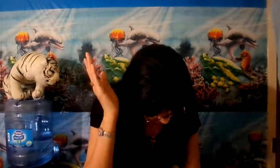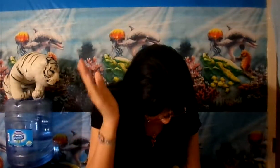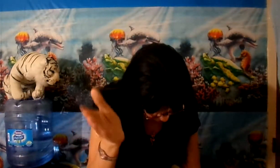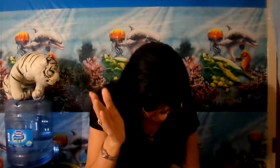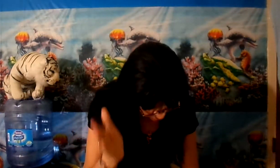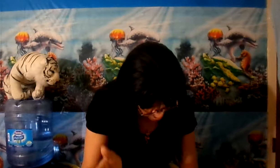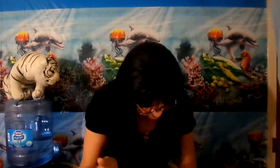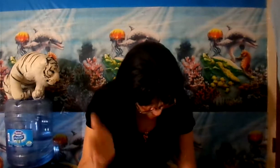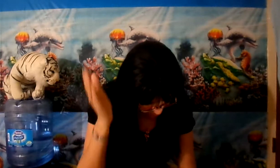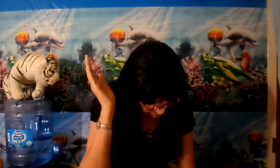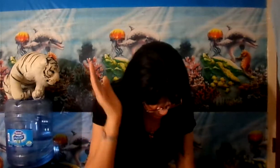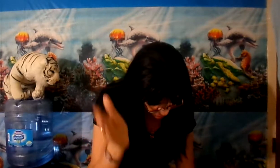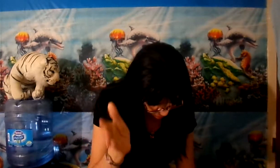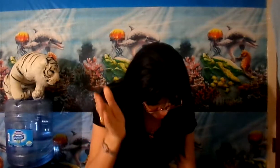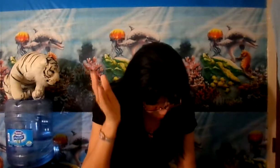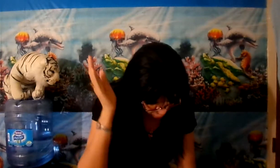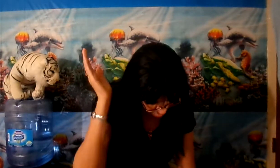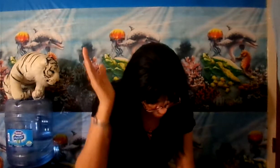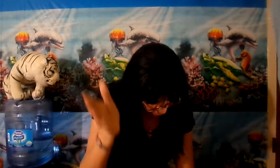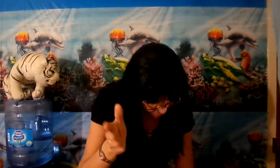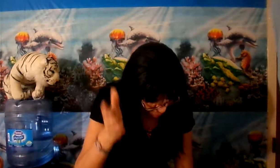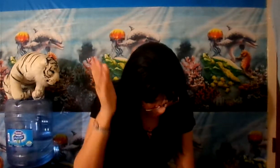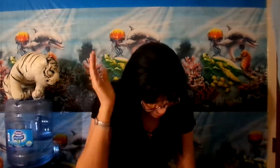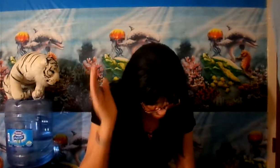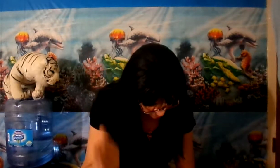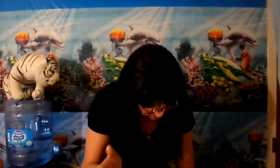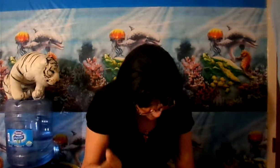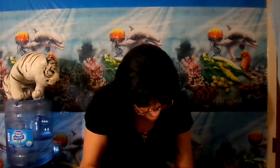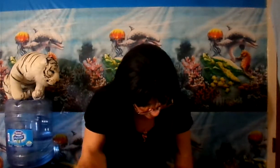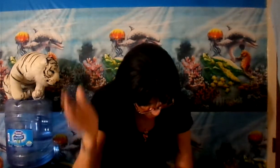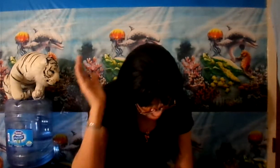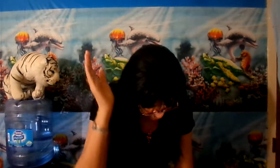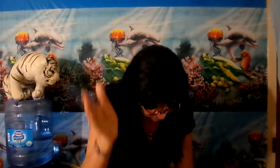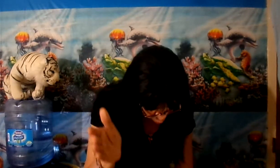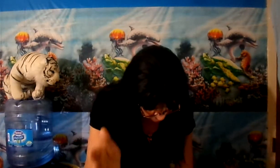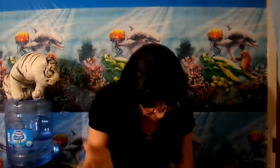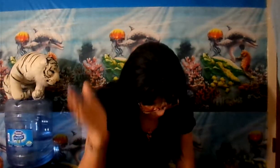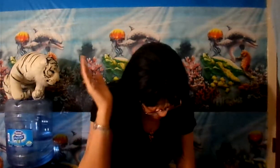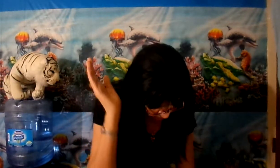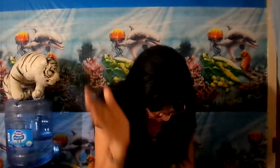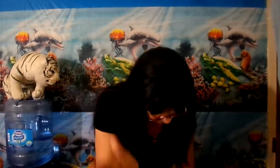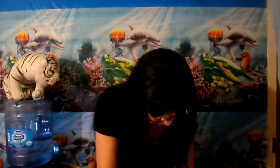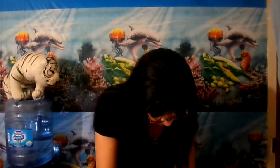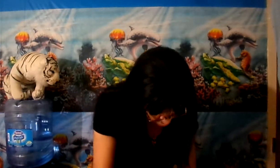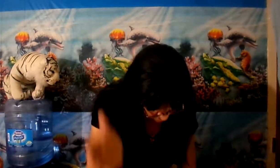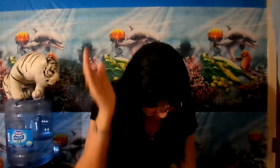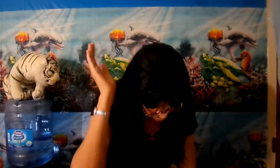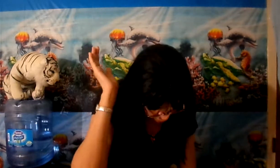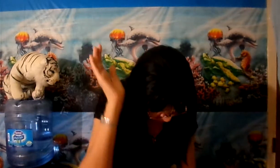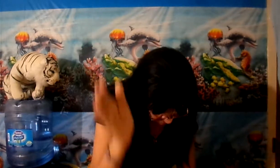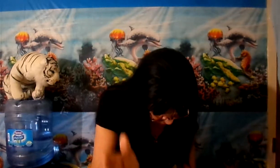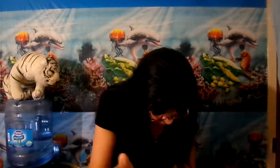Desenfreno sexual, desagusto moral. Cristo también dijo que en los días de Noé estaban casándose, dándose en casamiento